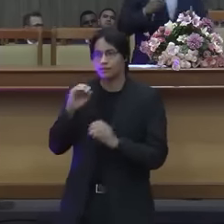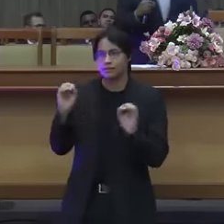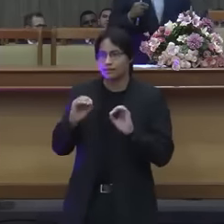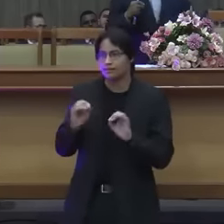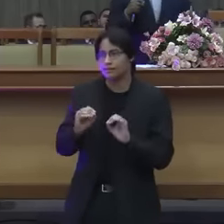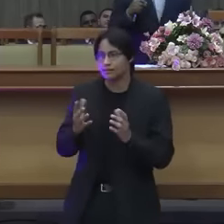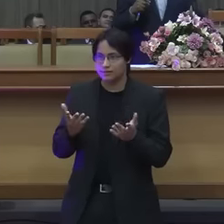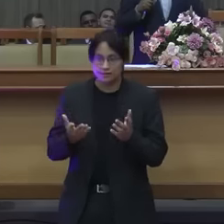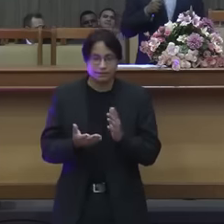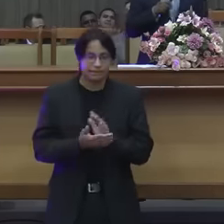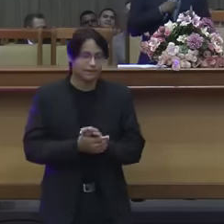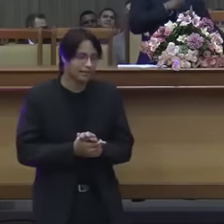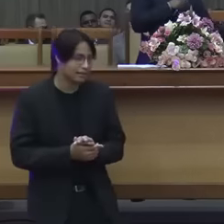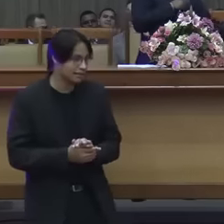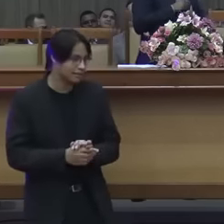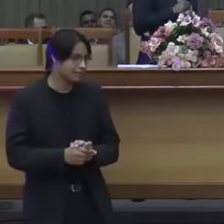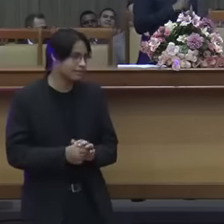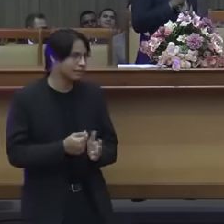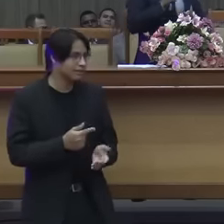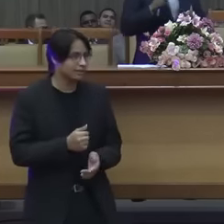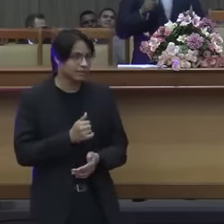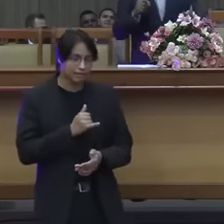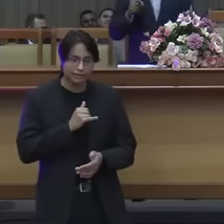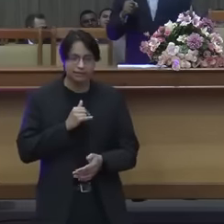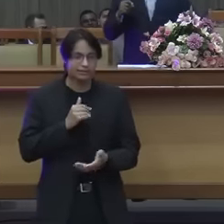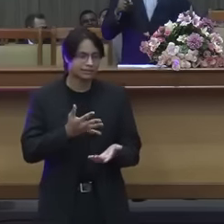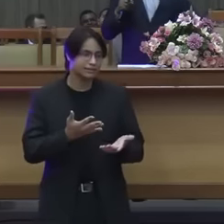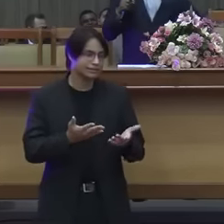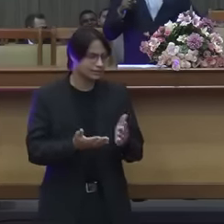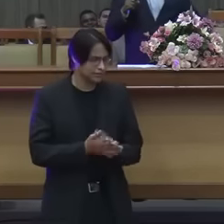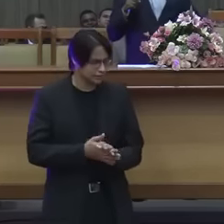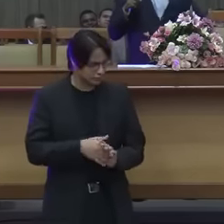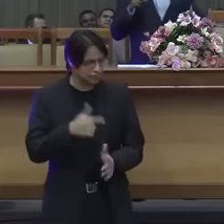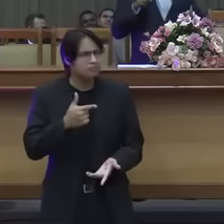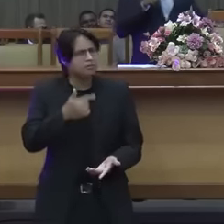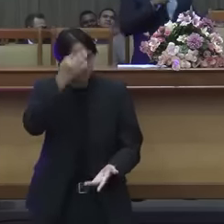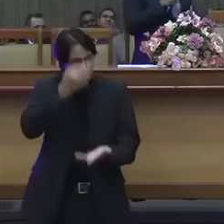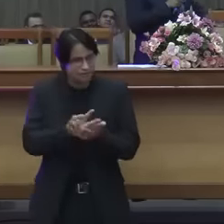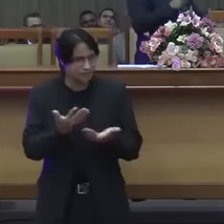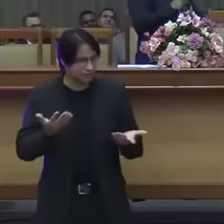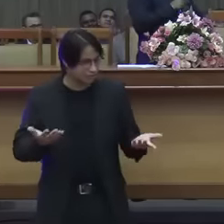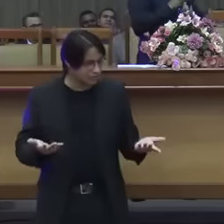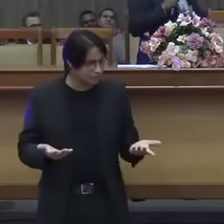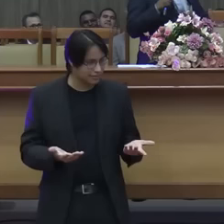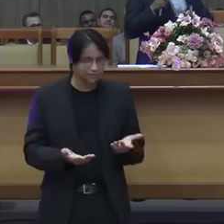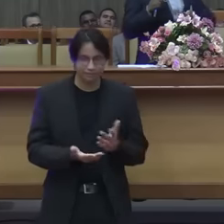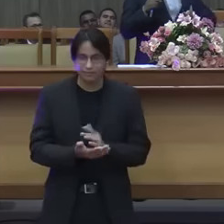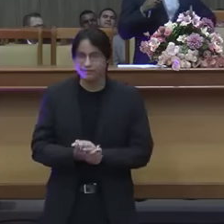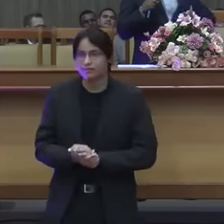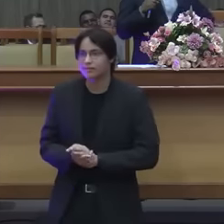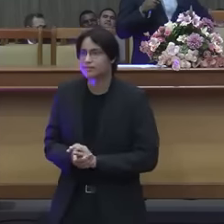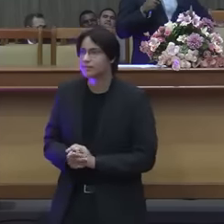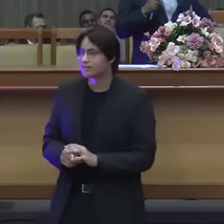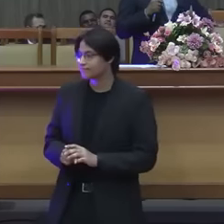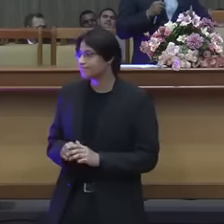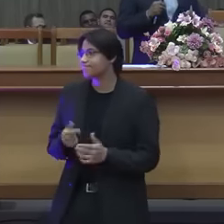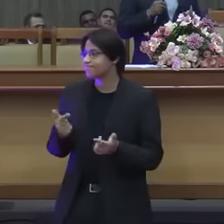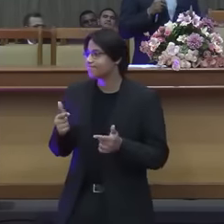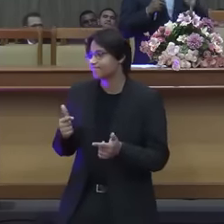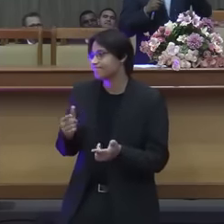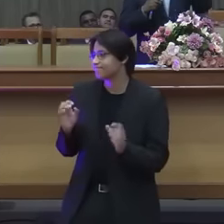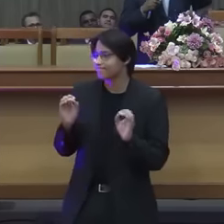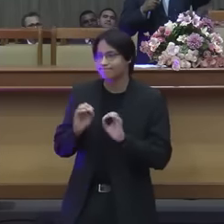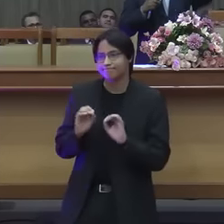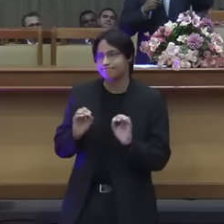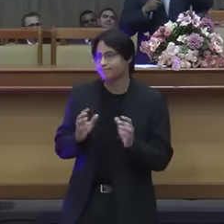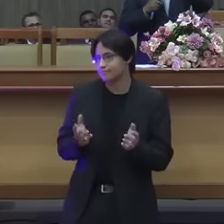aí o irmãozinho eu até confio irmão mas lá em casa está seco a dispensa o armário não tem nada mas